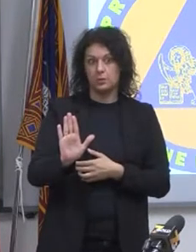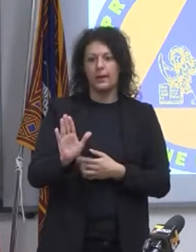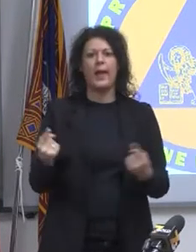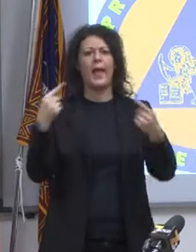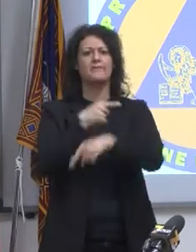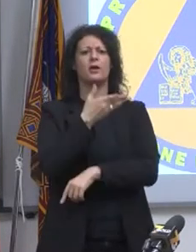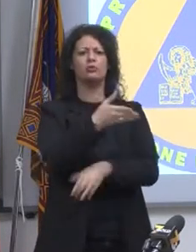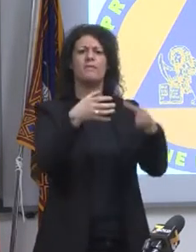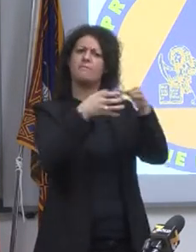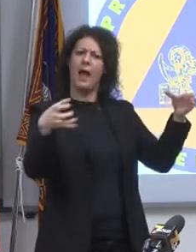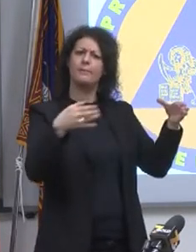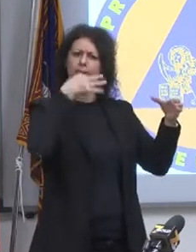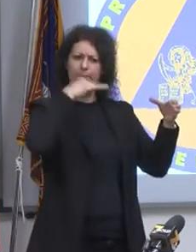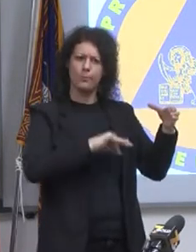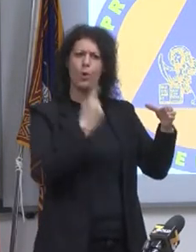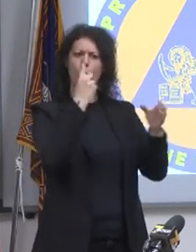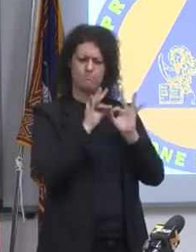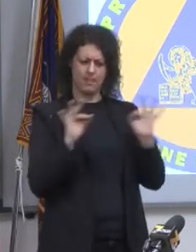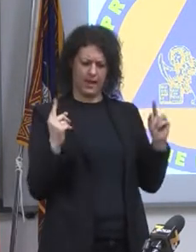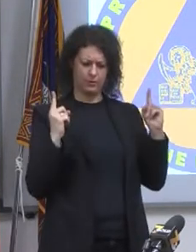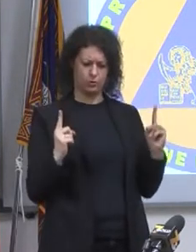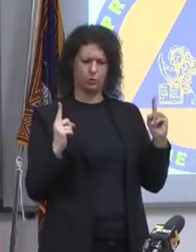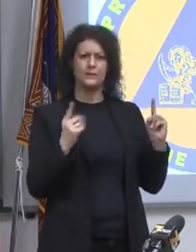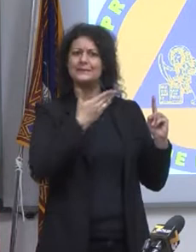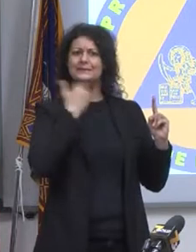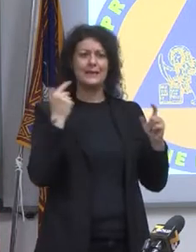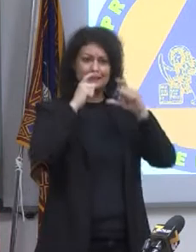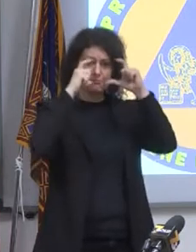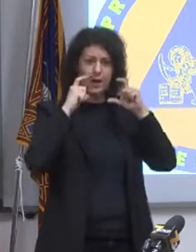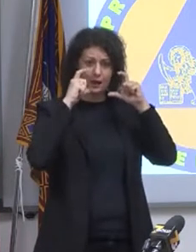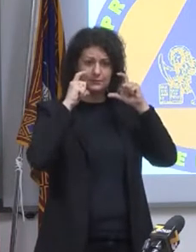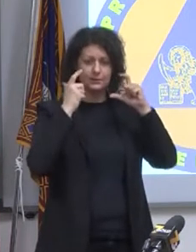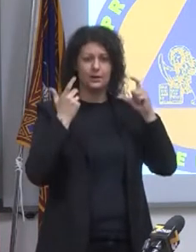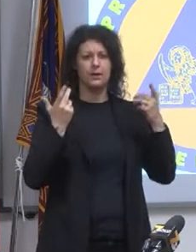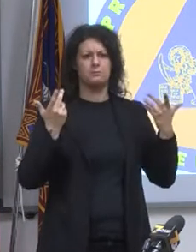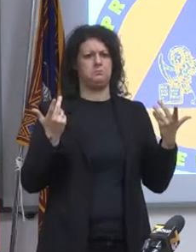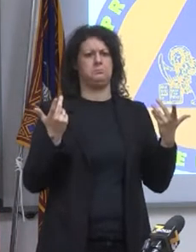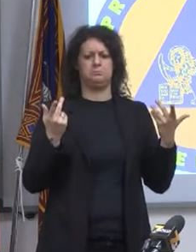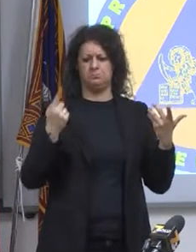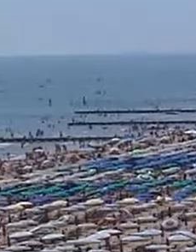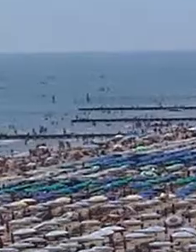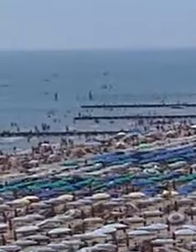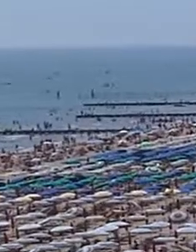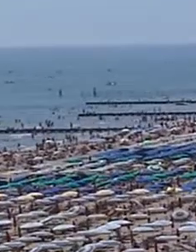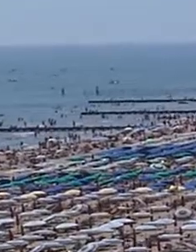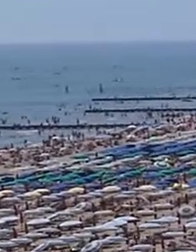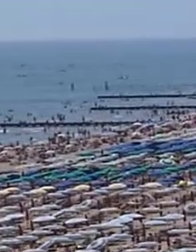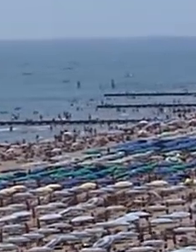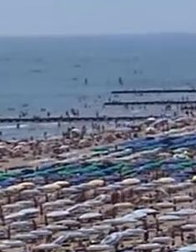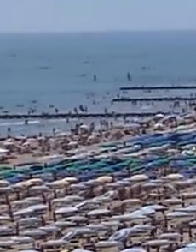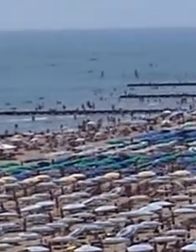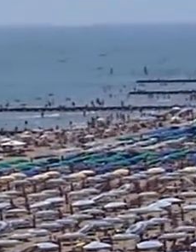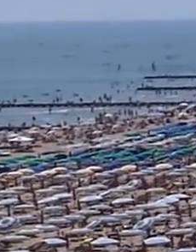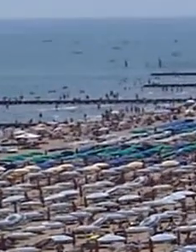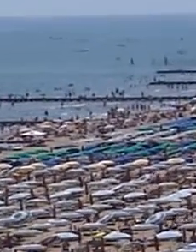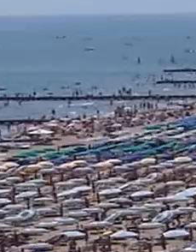fabbrica tu puoi andare a stare un metro senza mascherina, un metro, un millimetro, capite che non sta in piedi il ragionamento. Tutte questioni aperte